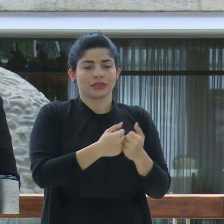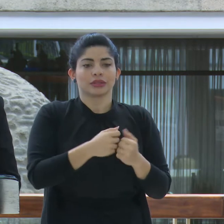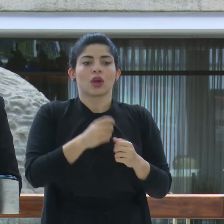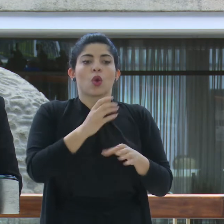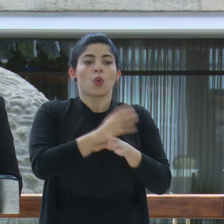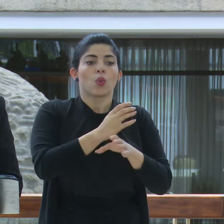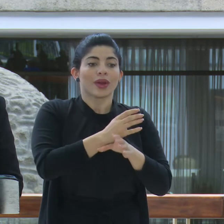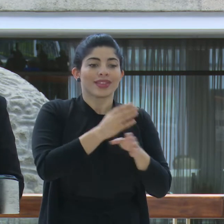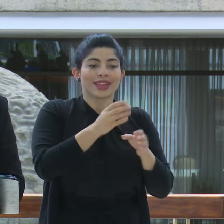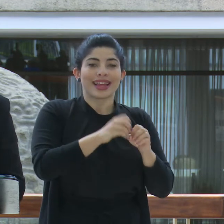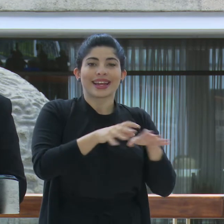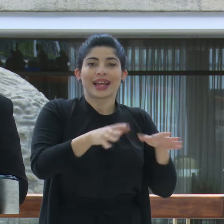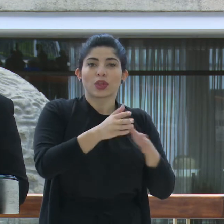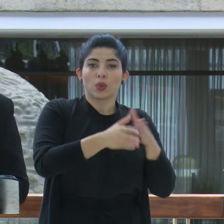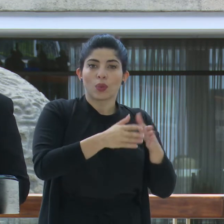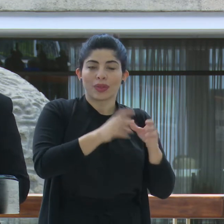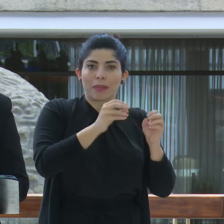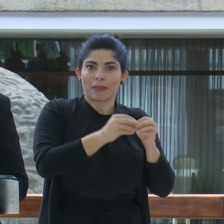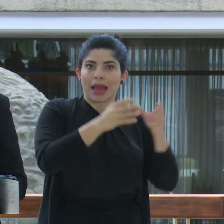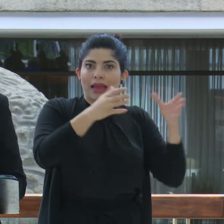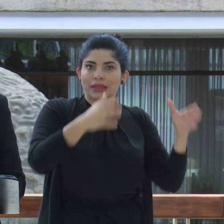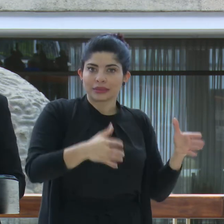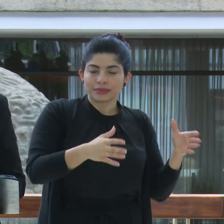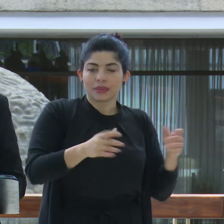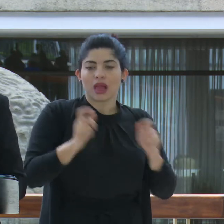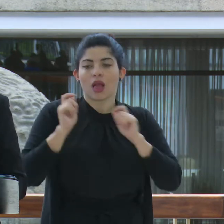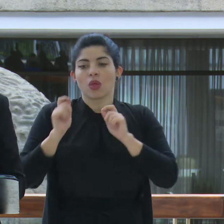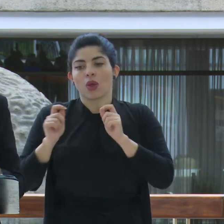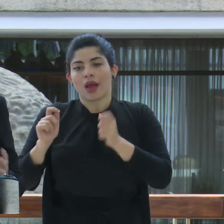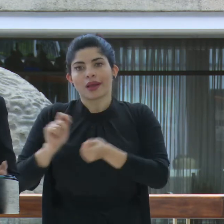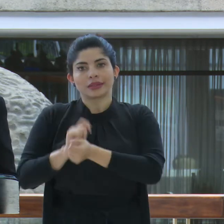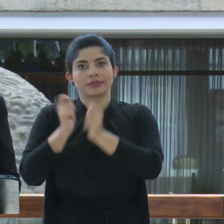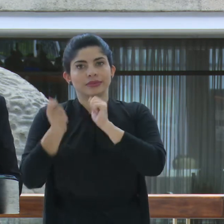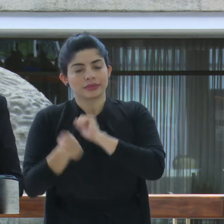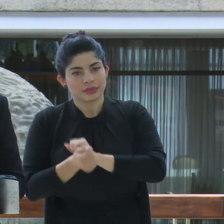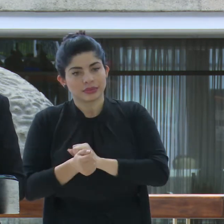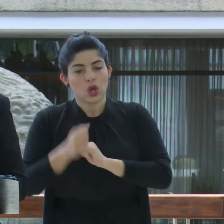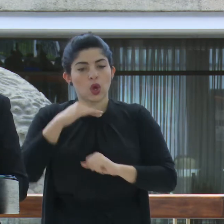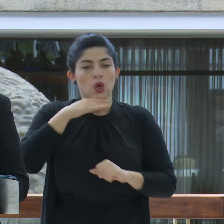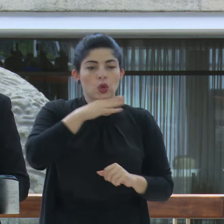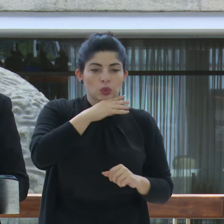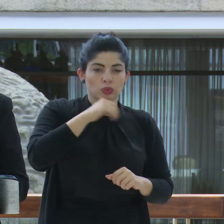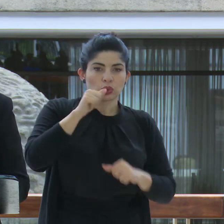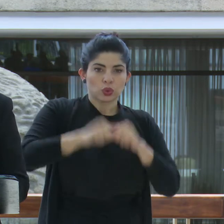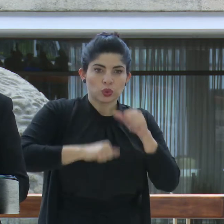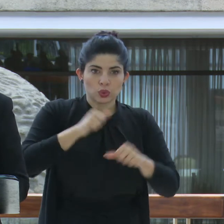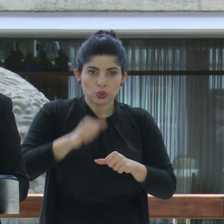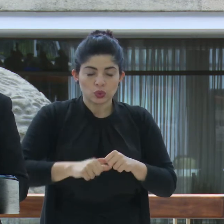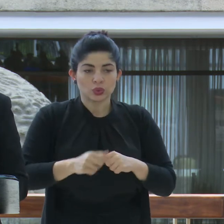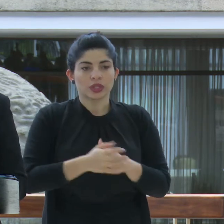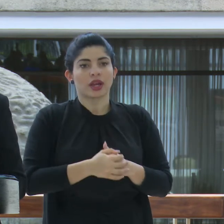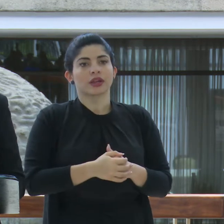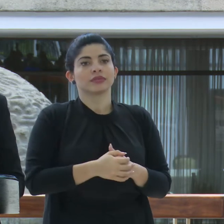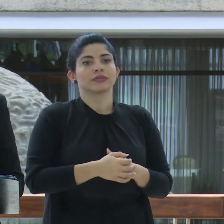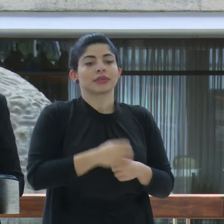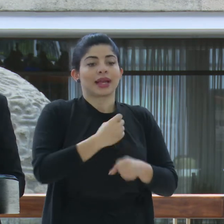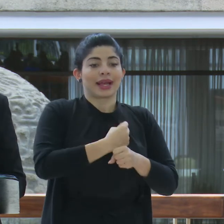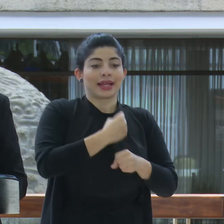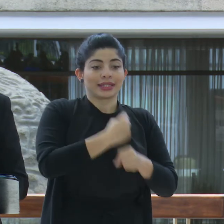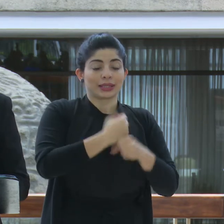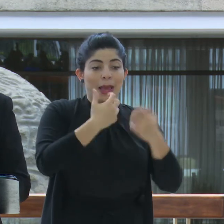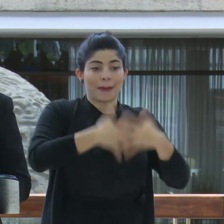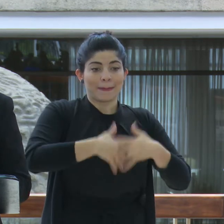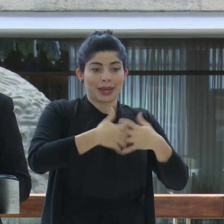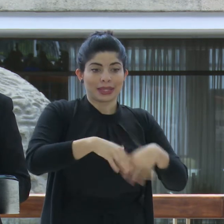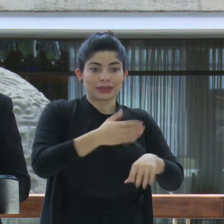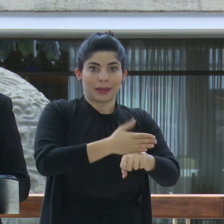red de cuido, por ejemplo, de transformar la educación, de luchar contra la corrupción, de mejorar la gestión de las